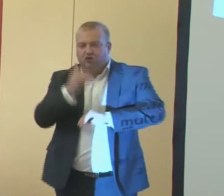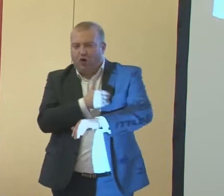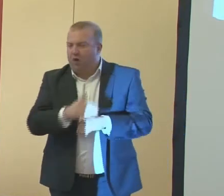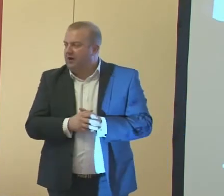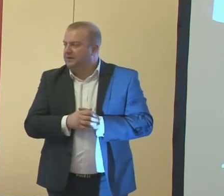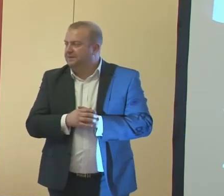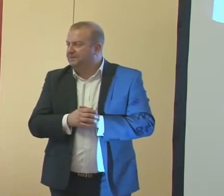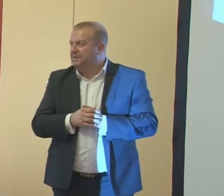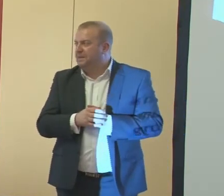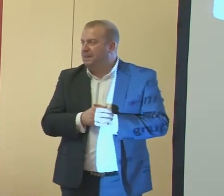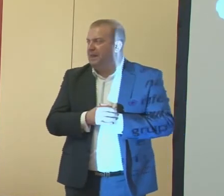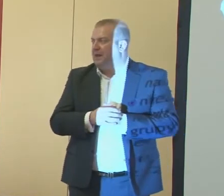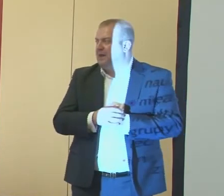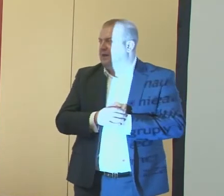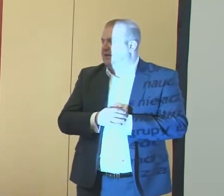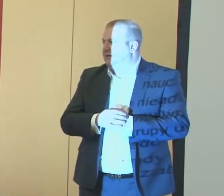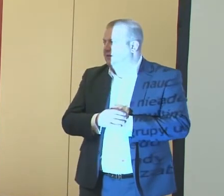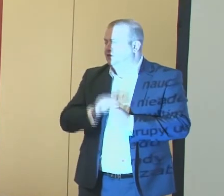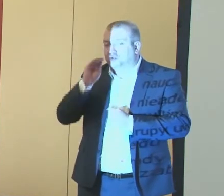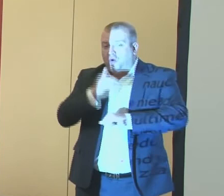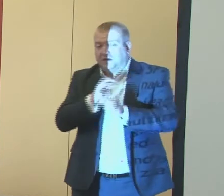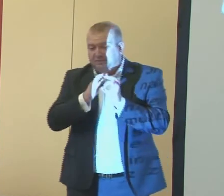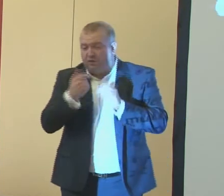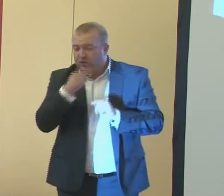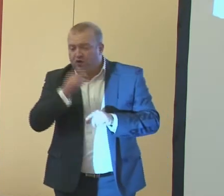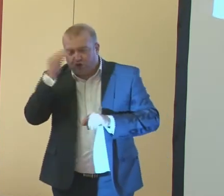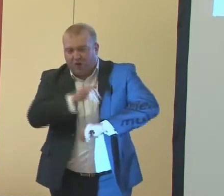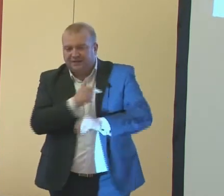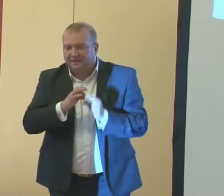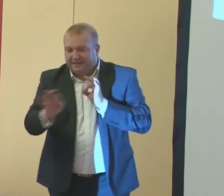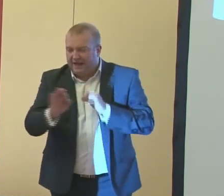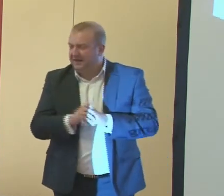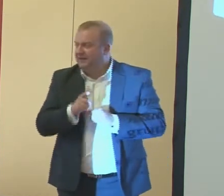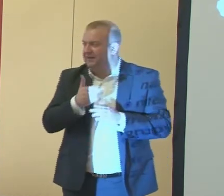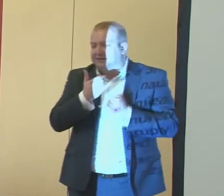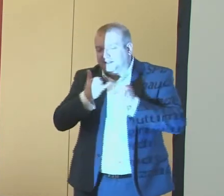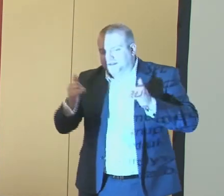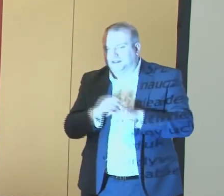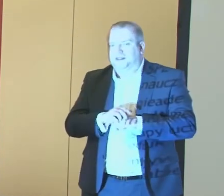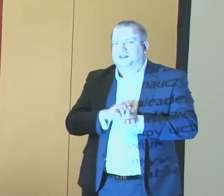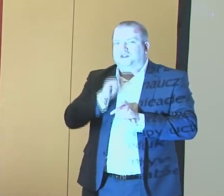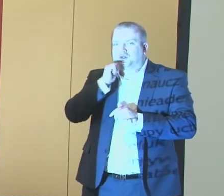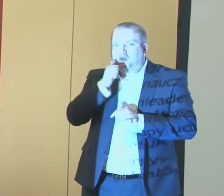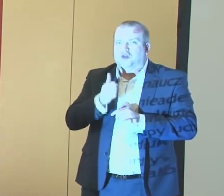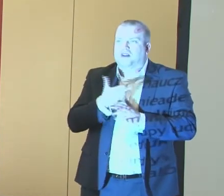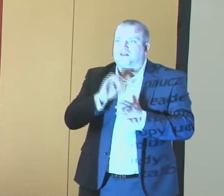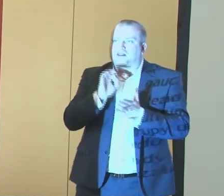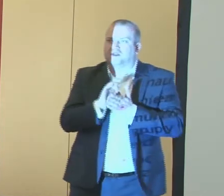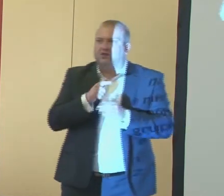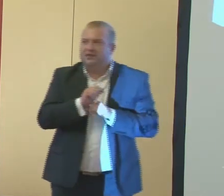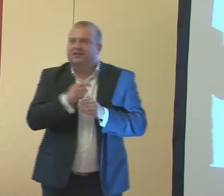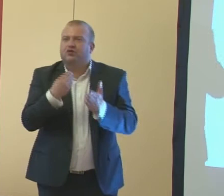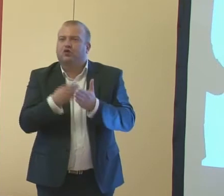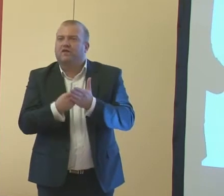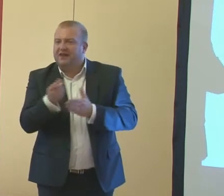tylko mówię tutaj o szkołach specjalnych, ale i innych, czyli ciągle niewystarczające jest tych